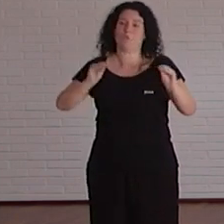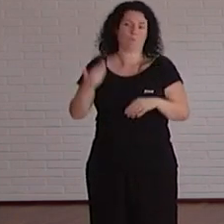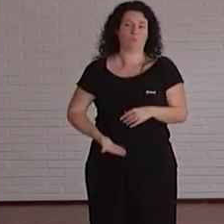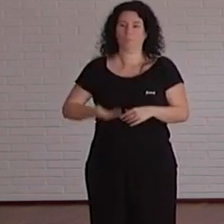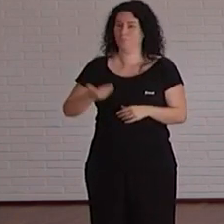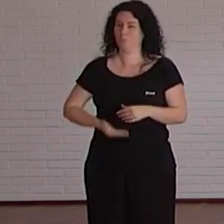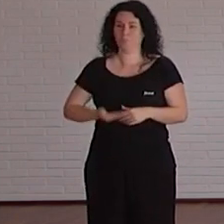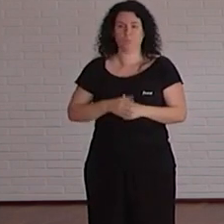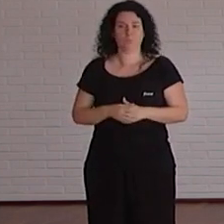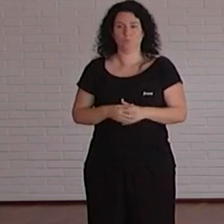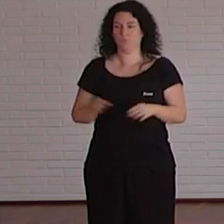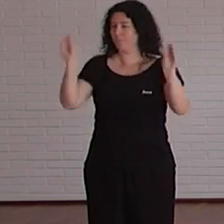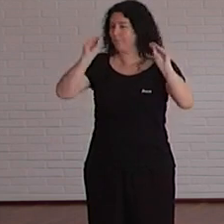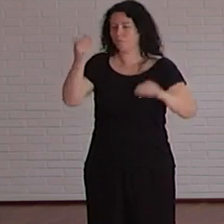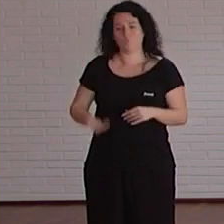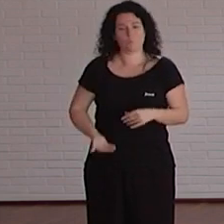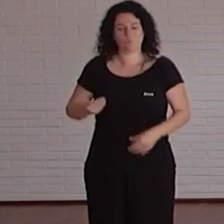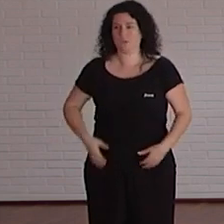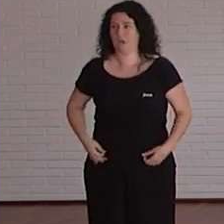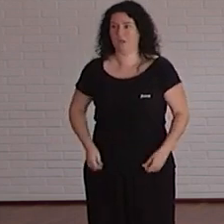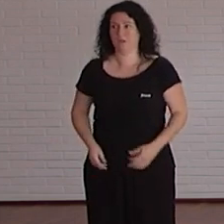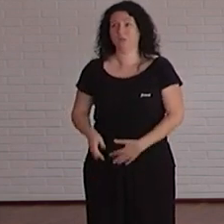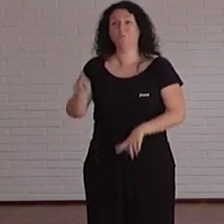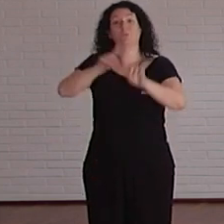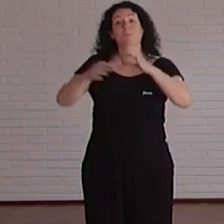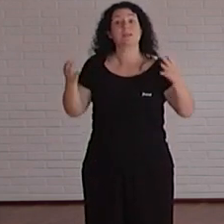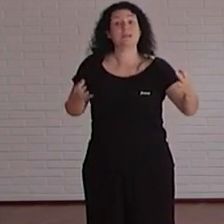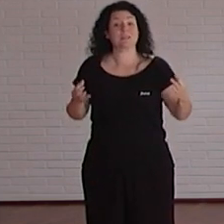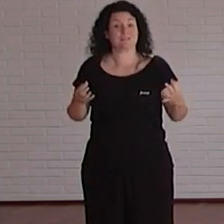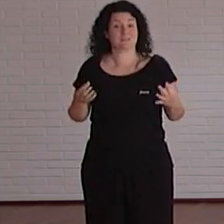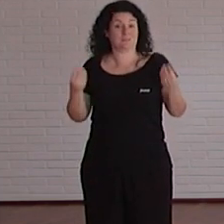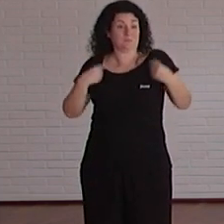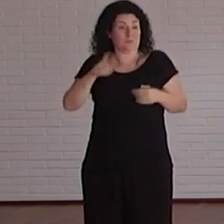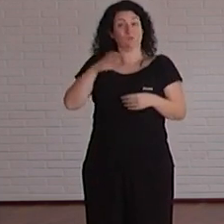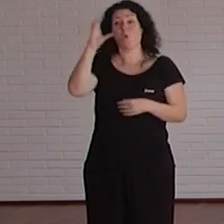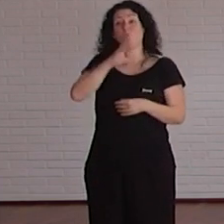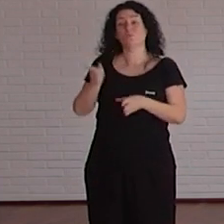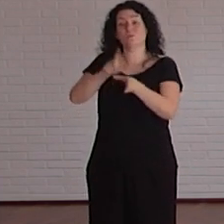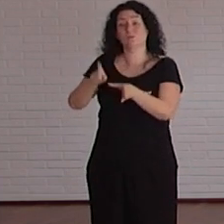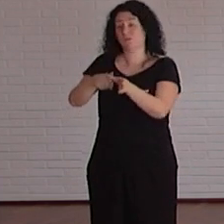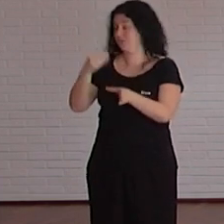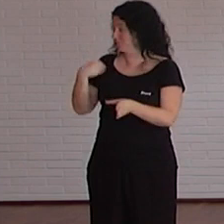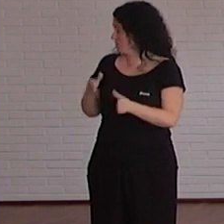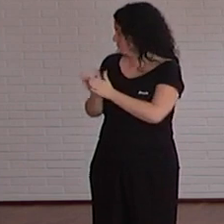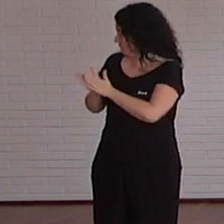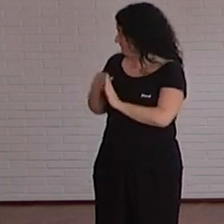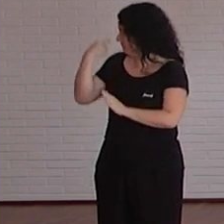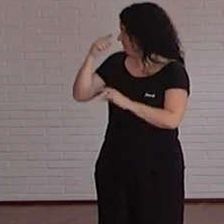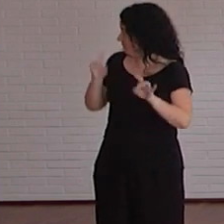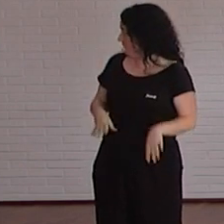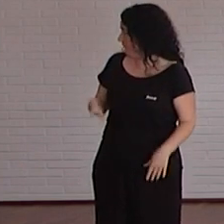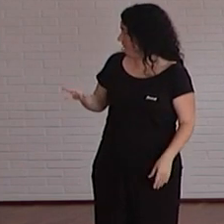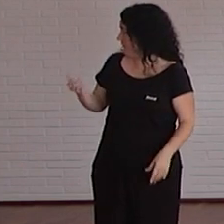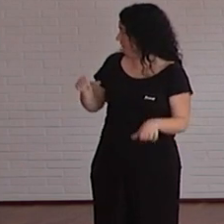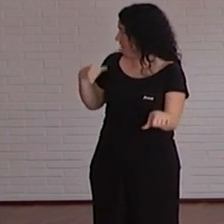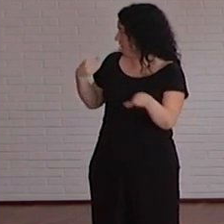y con Rosana la formación el problema que tenemos es que los cursos del ICE siempre los hacemos los mismos los que ya sabemos que